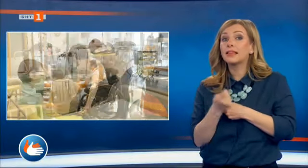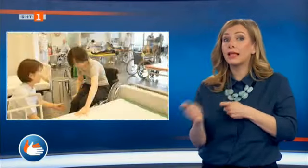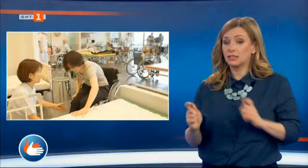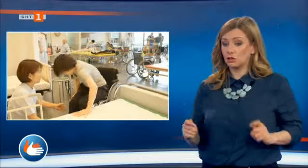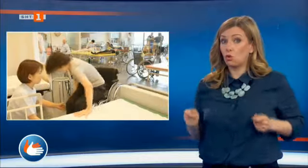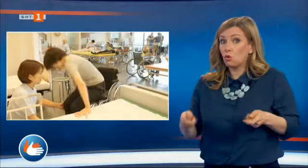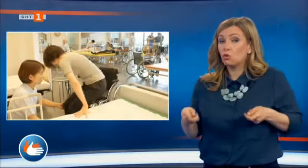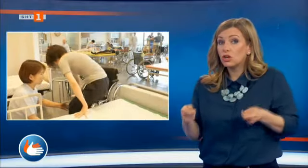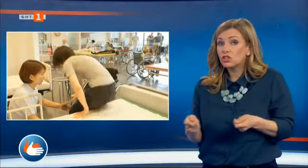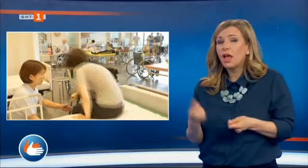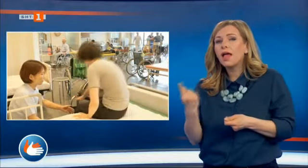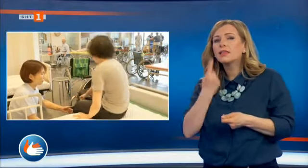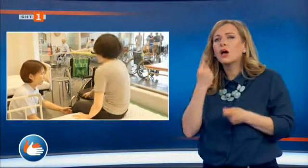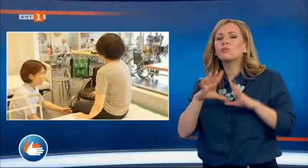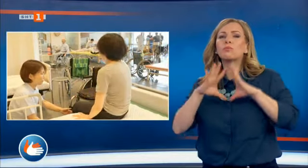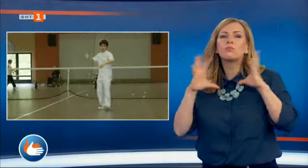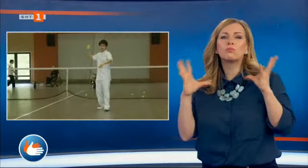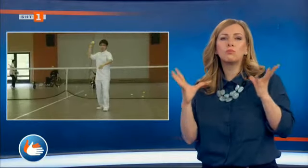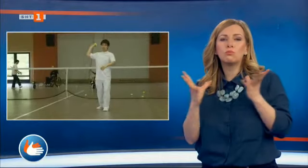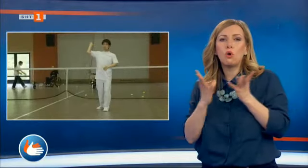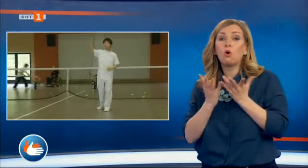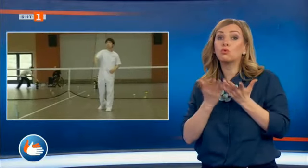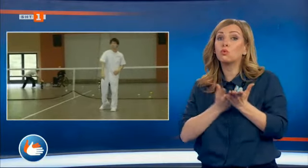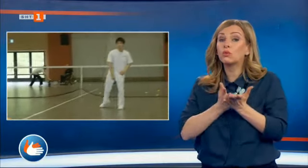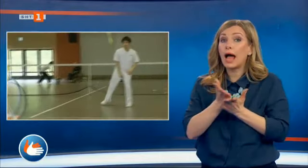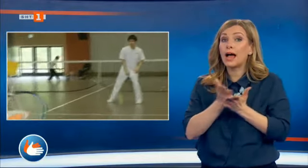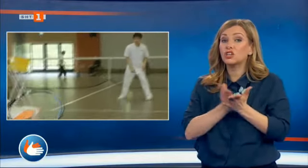е една от множеството техники за рехабилитация,